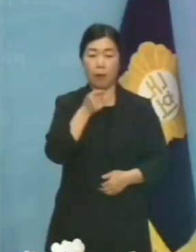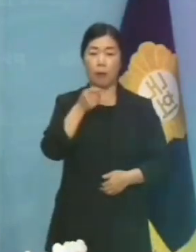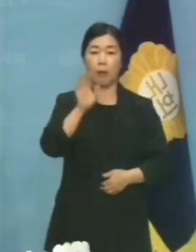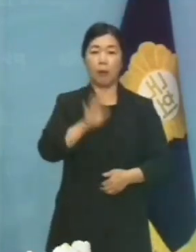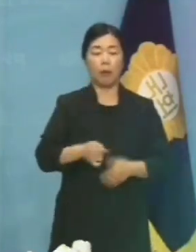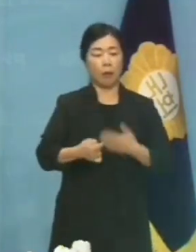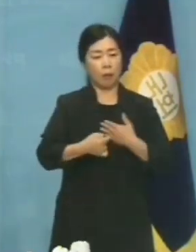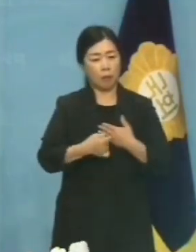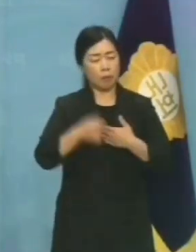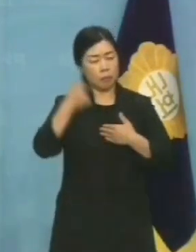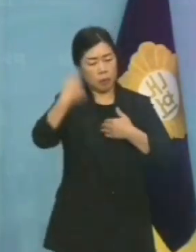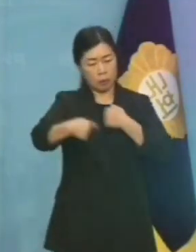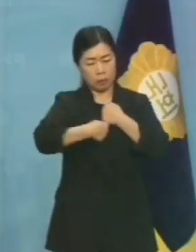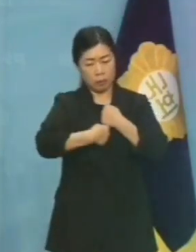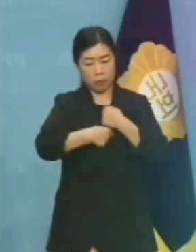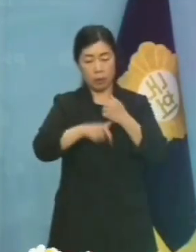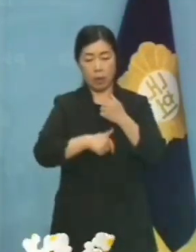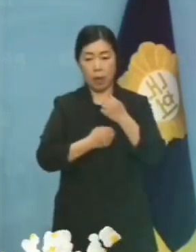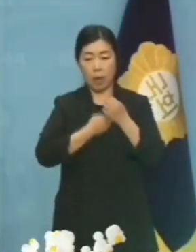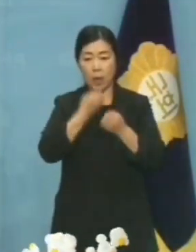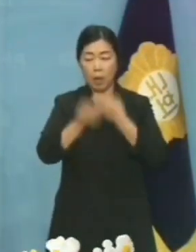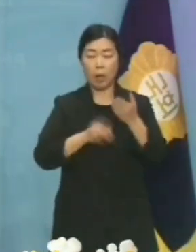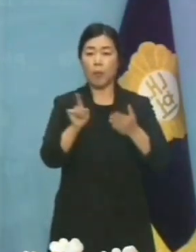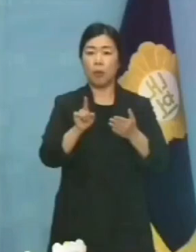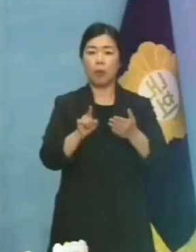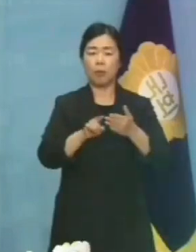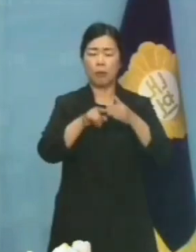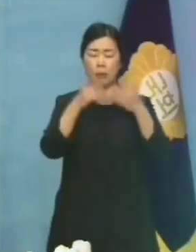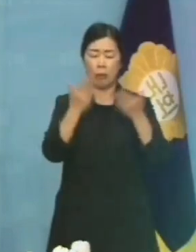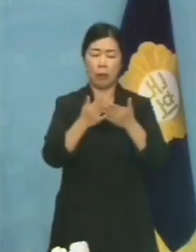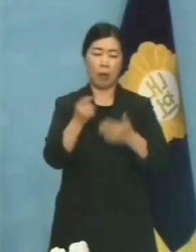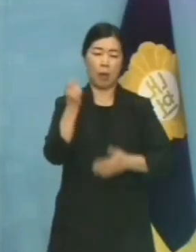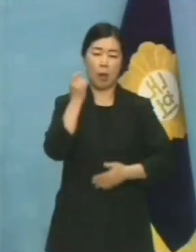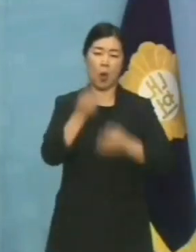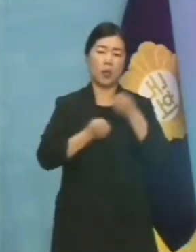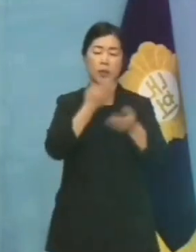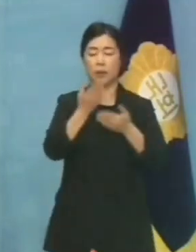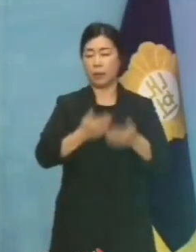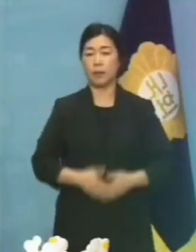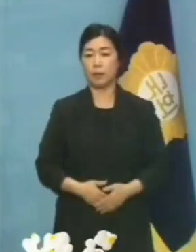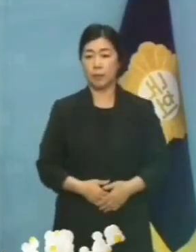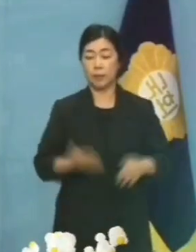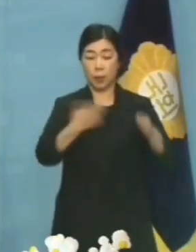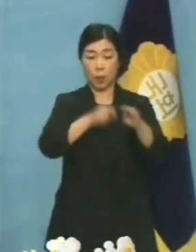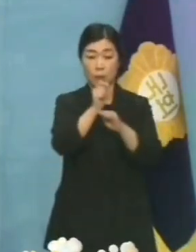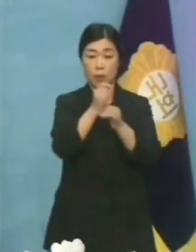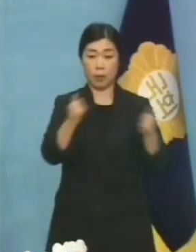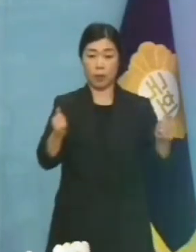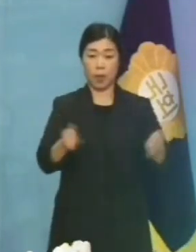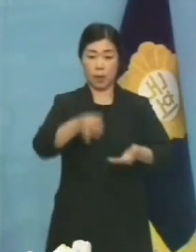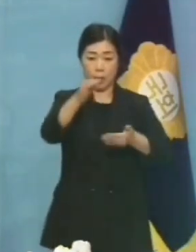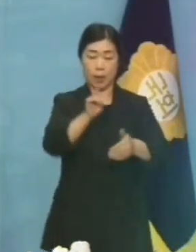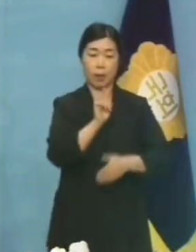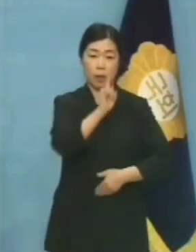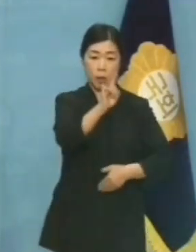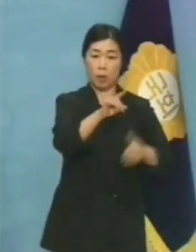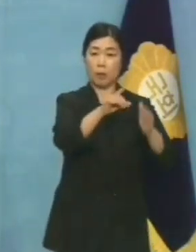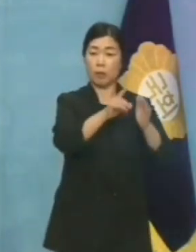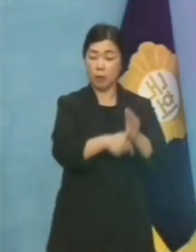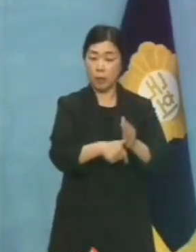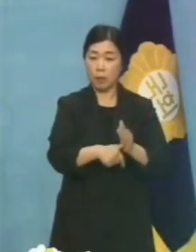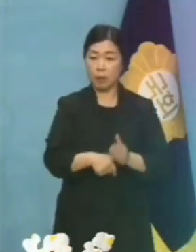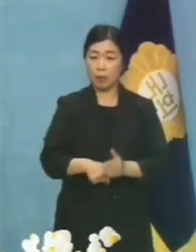깡통 해명마저 거짓으로 드러났습니다. 공직자 재산 등록을 하면서 교묘하게 가상화폐